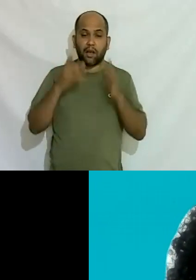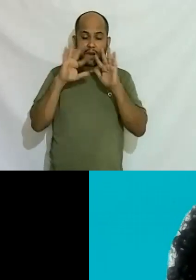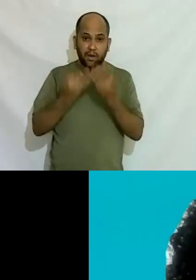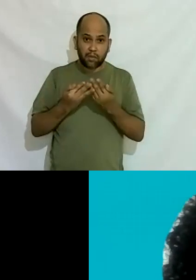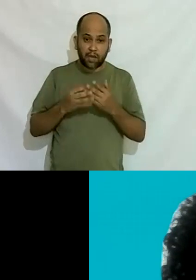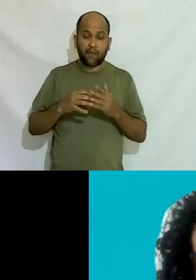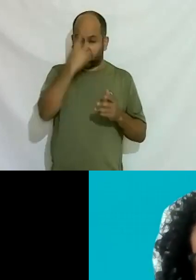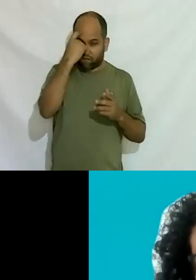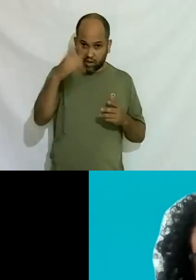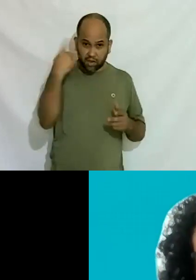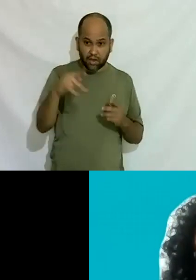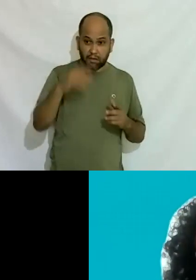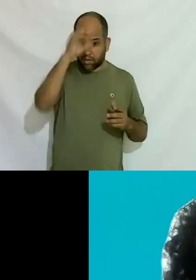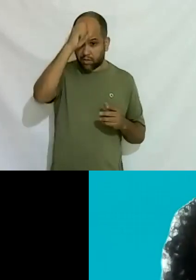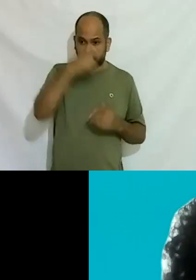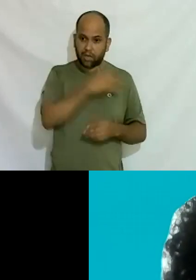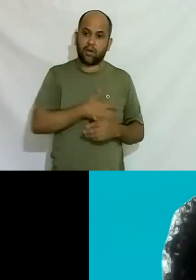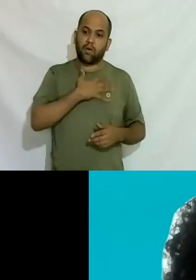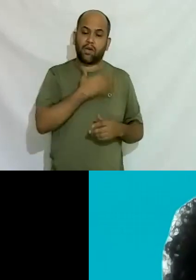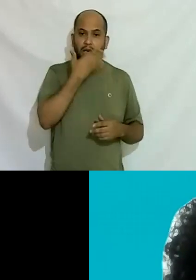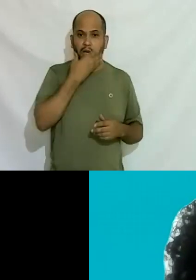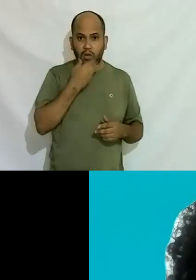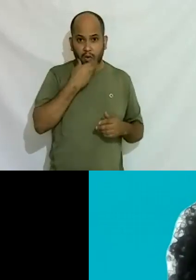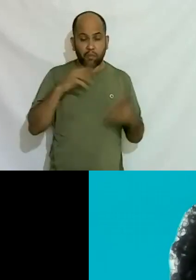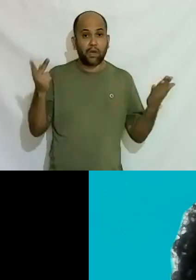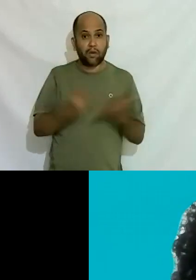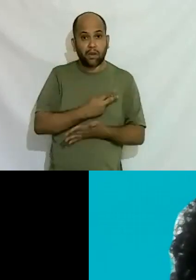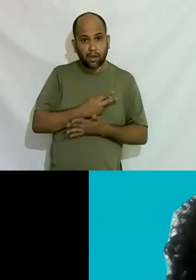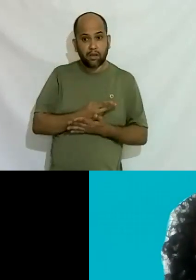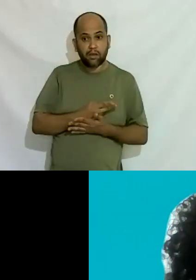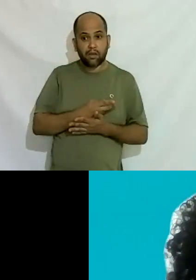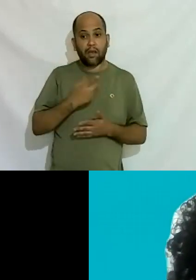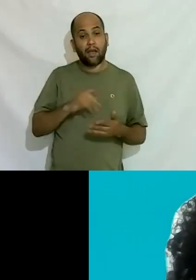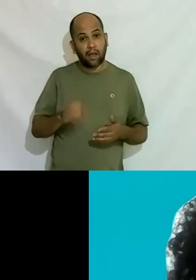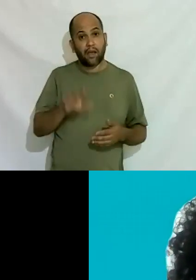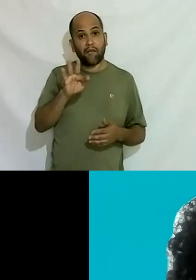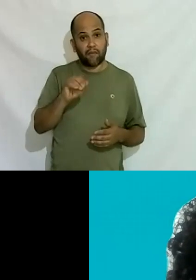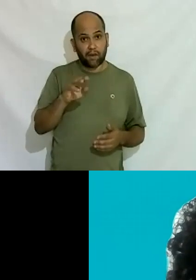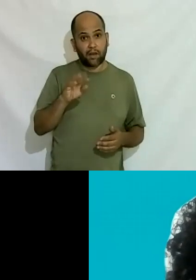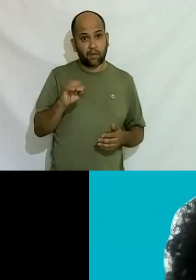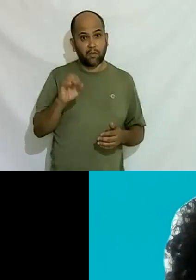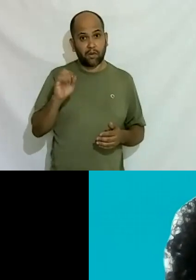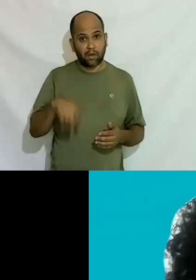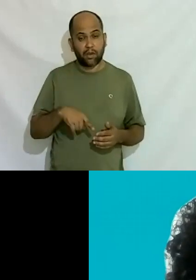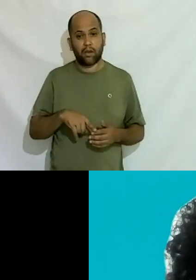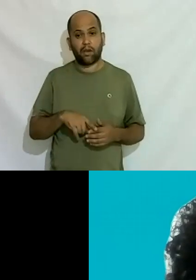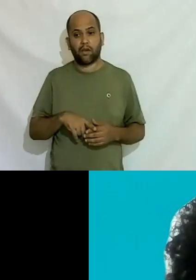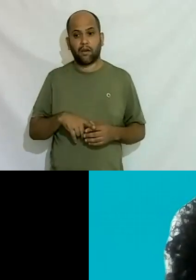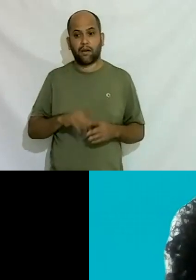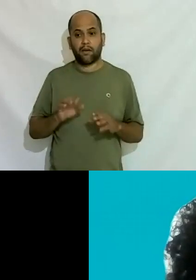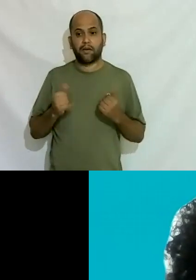homem isso é uma loucura isso acontece isso é fato não tô inventando aqui né então